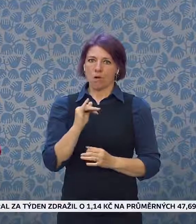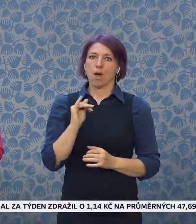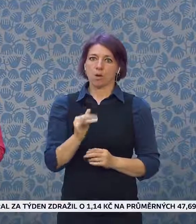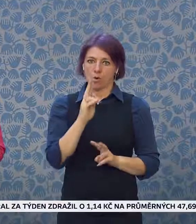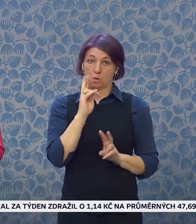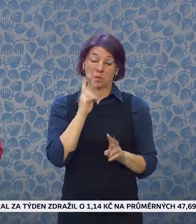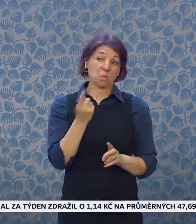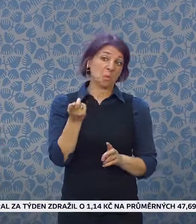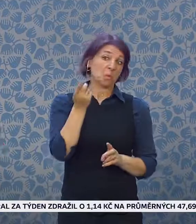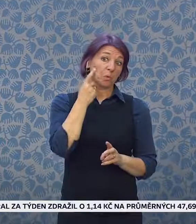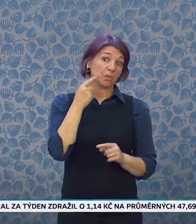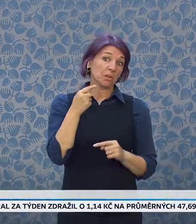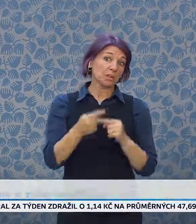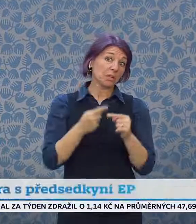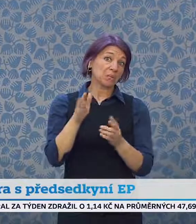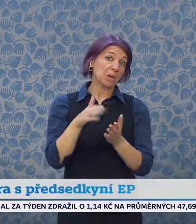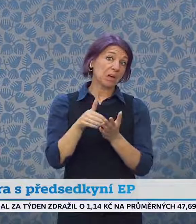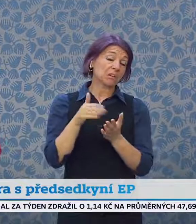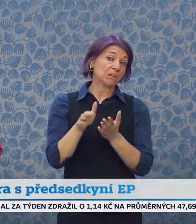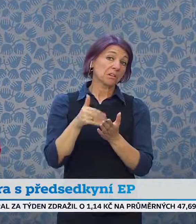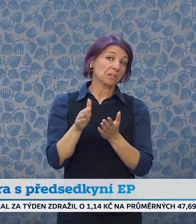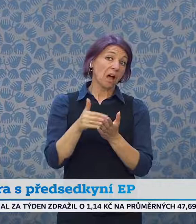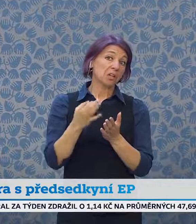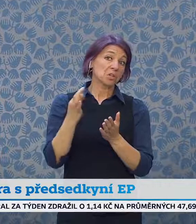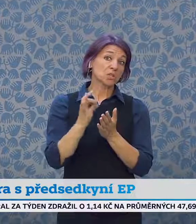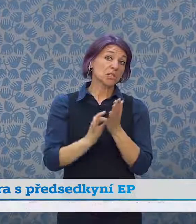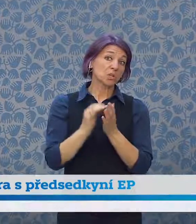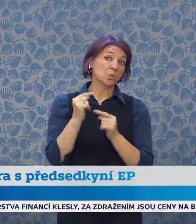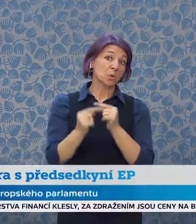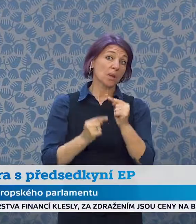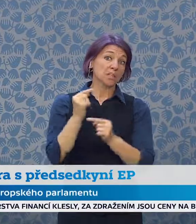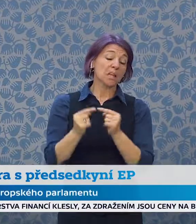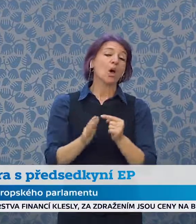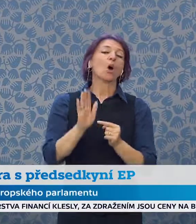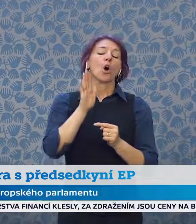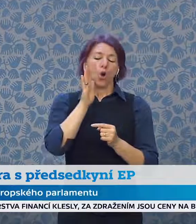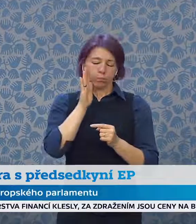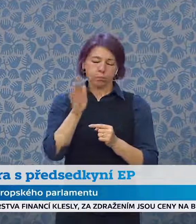jaké dopady bude mít další revize ECB v červenci.